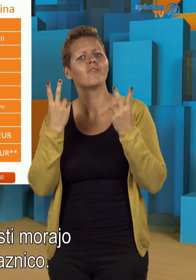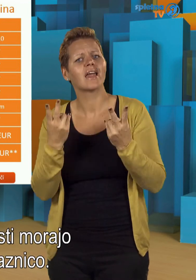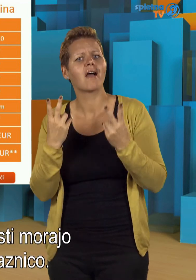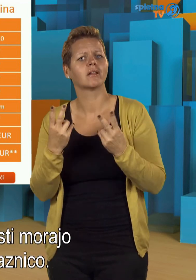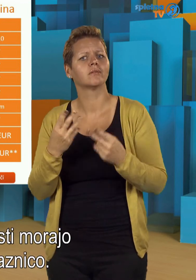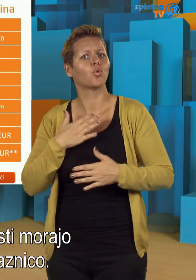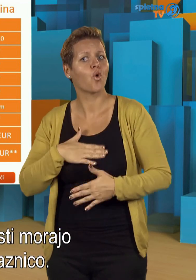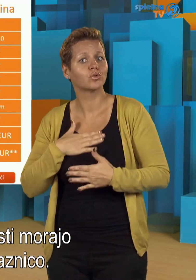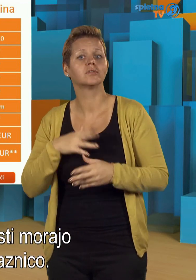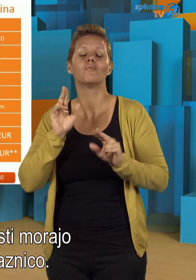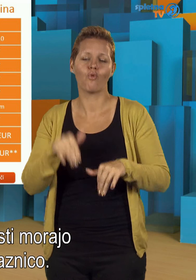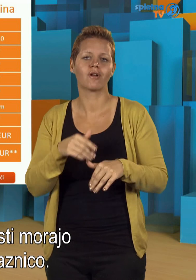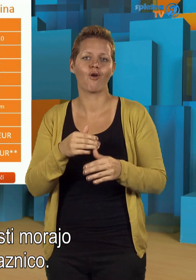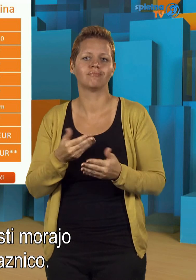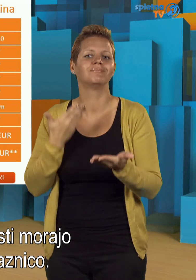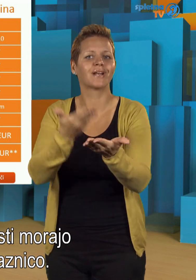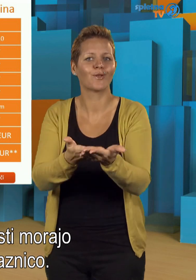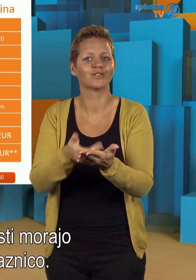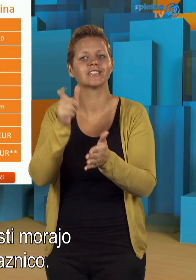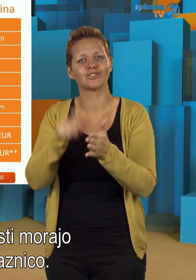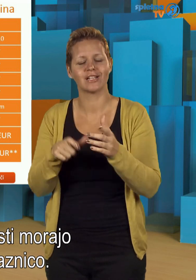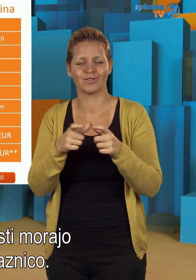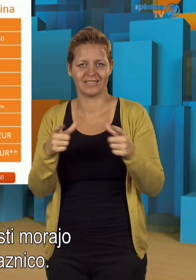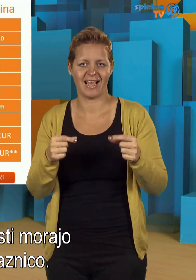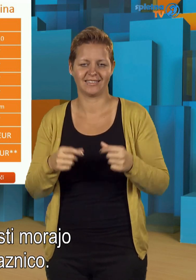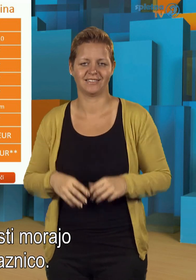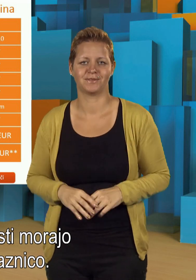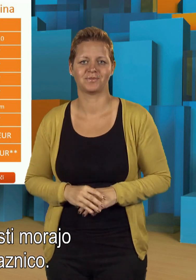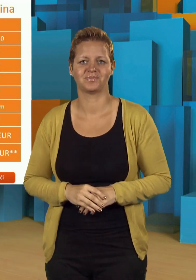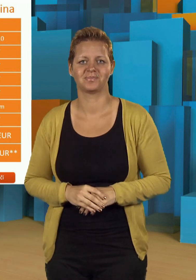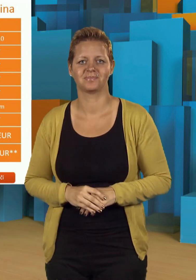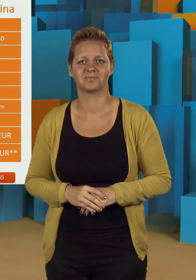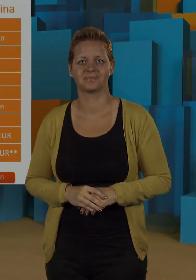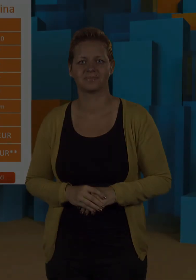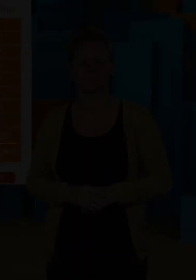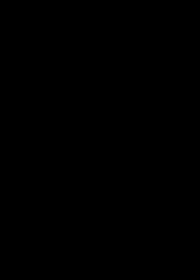Za uveljavljanje ugodnosti morajo predložiti člansko izkaznico.